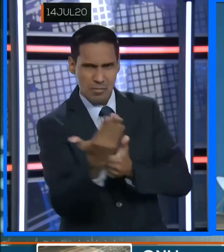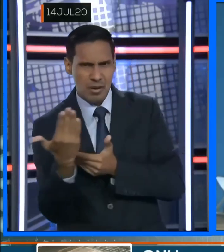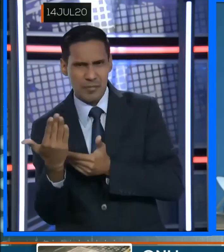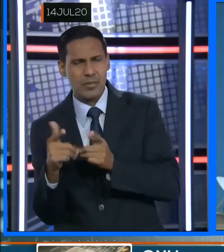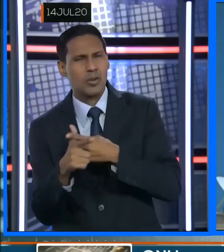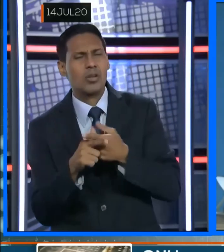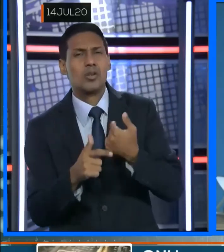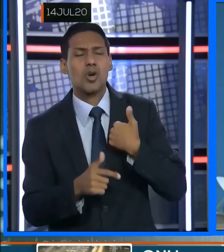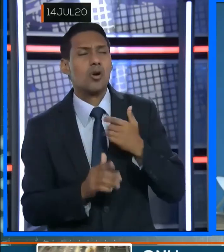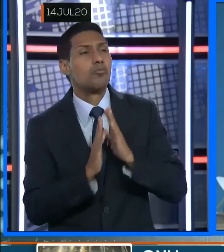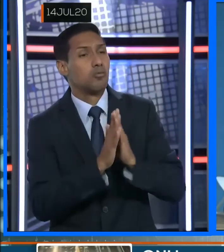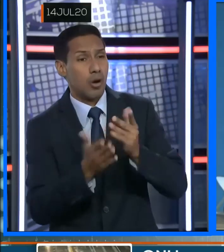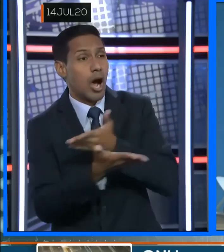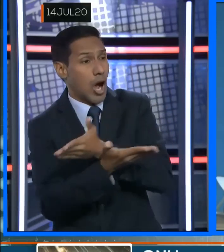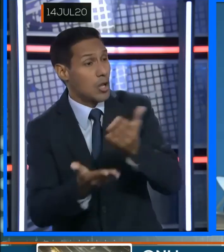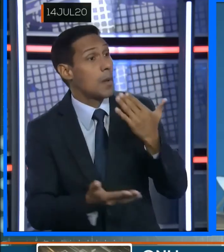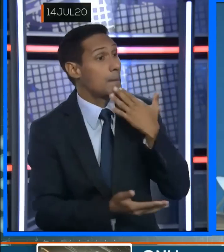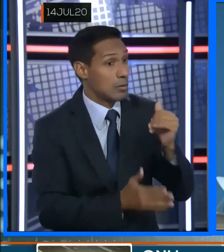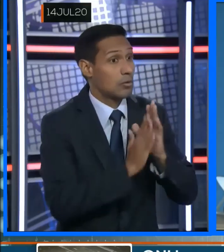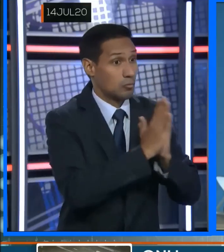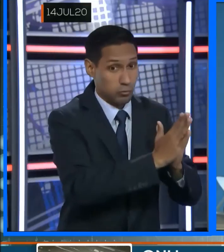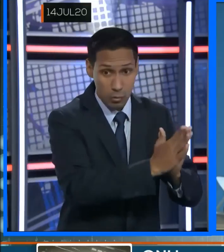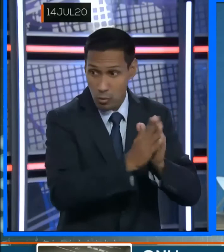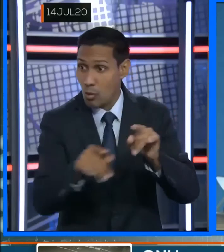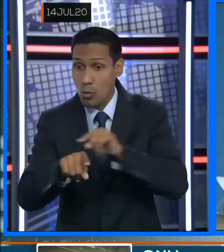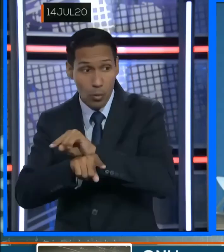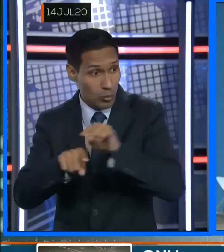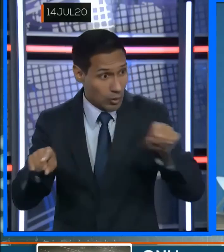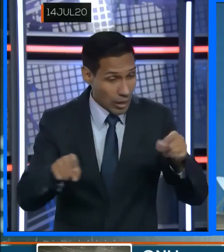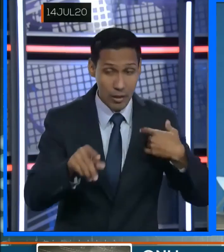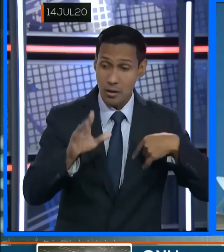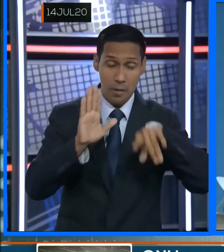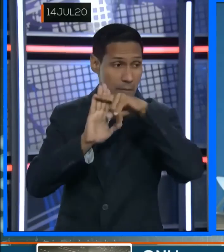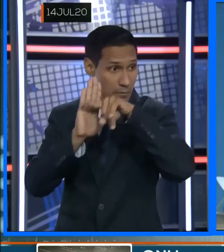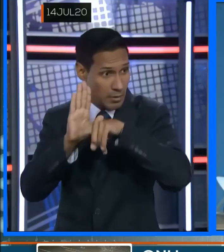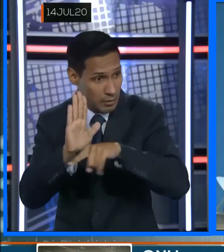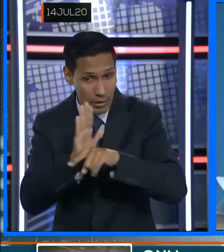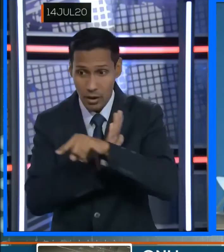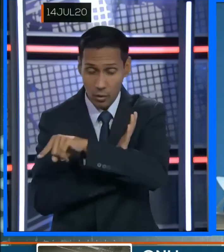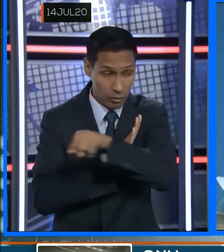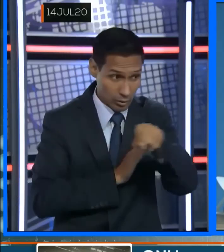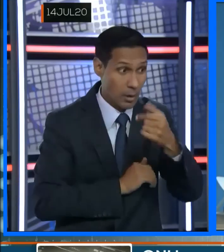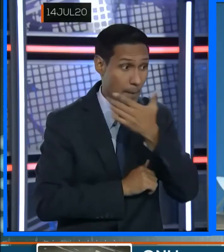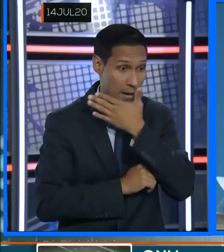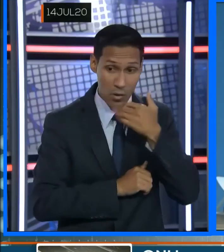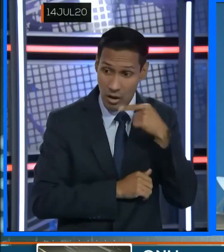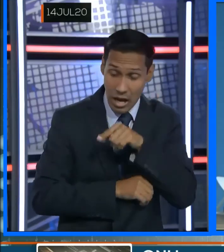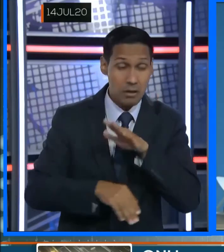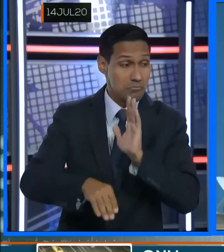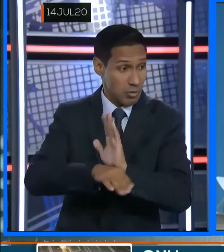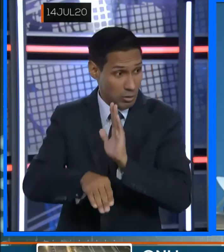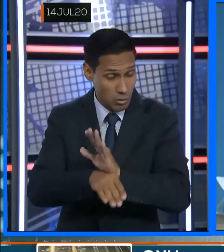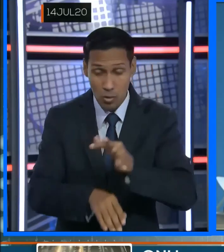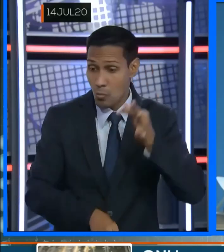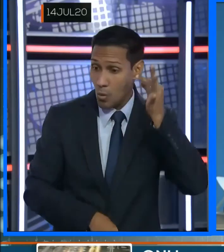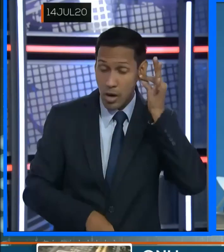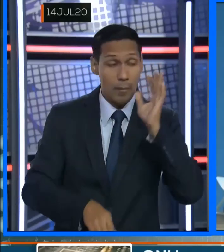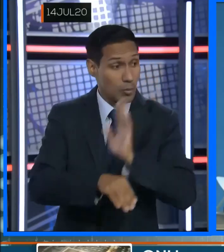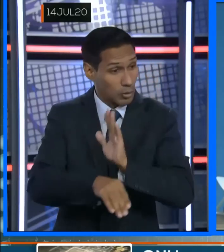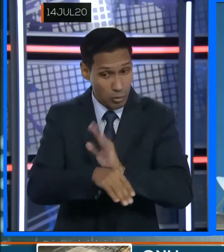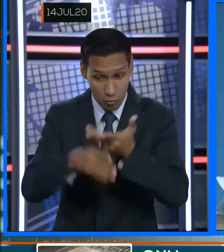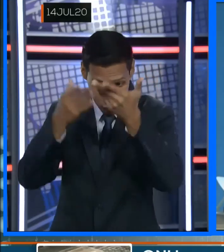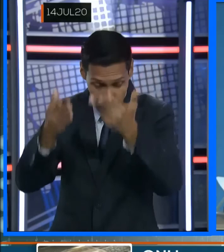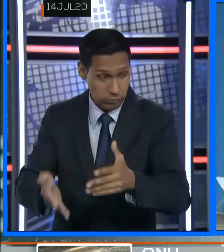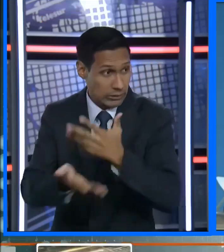Le pido a todas las partes que insistan en adoptar medidas y que incluyan y que mejoran la protección de las mujeres, incluyendo líderes